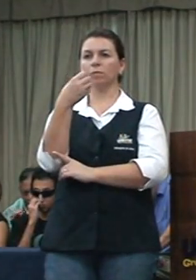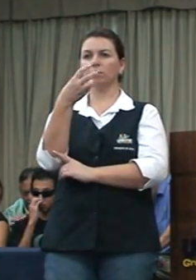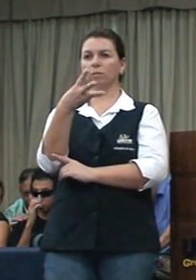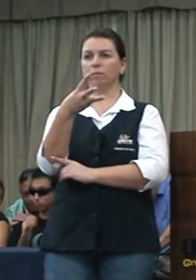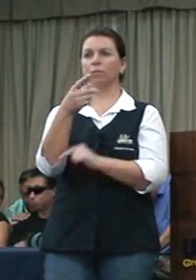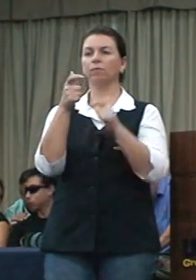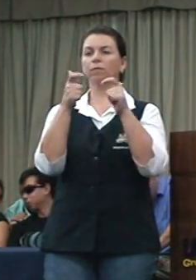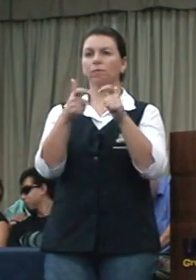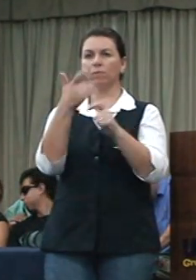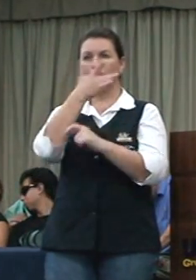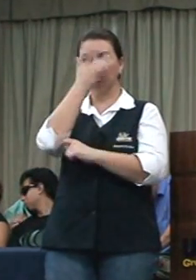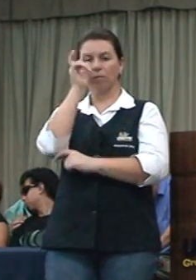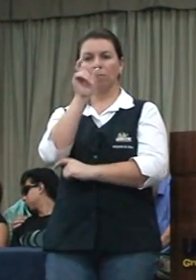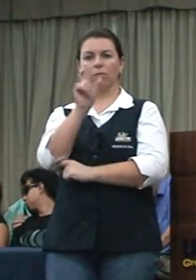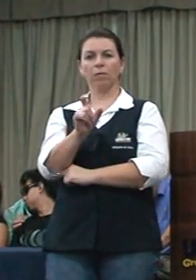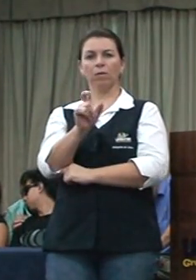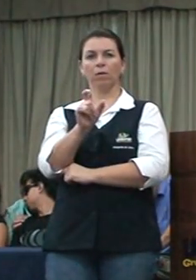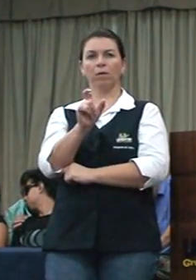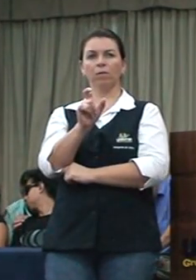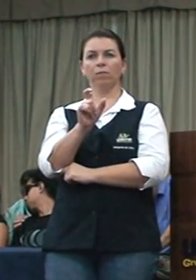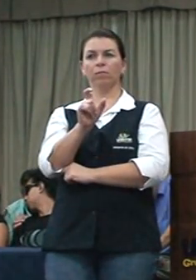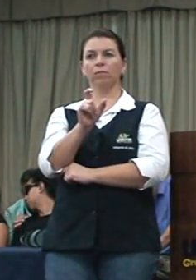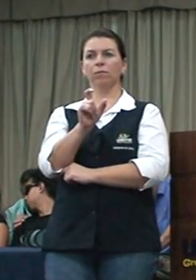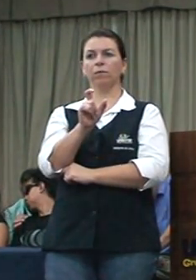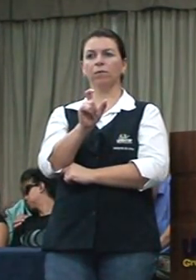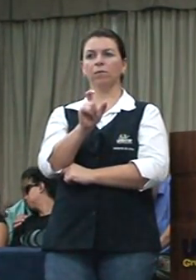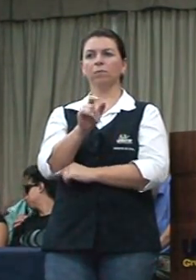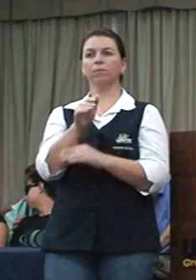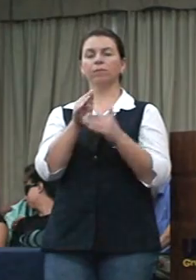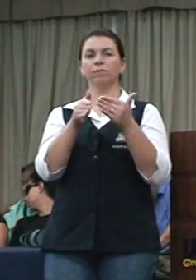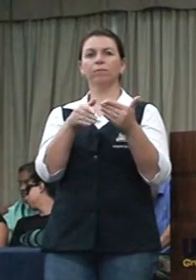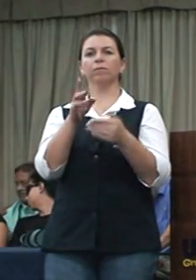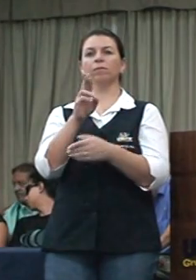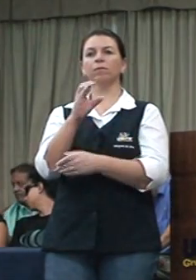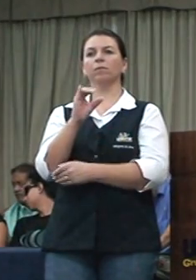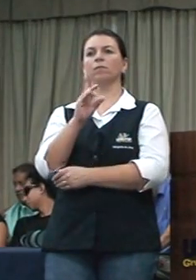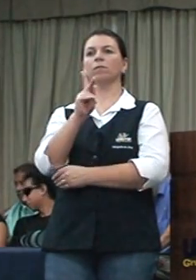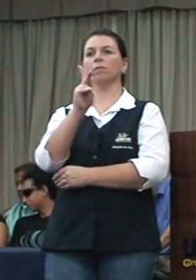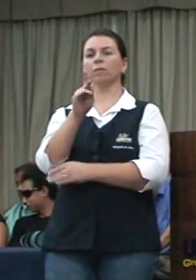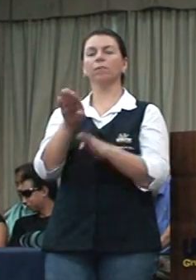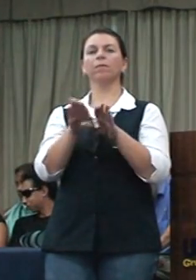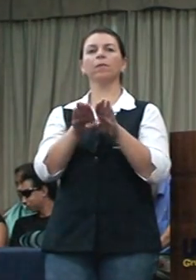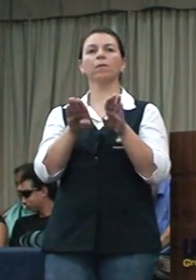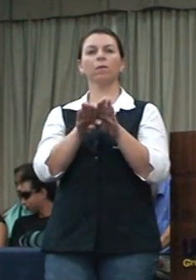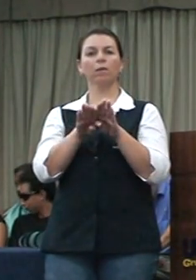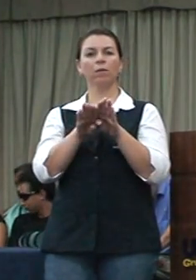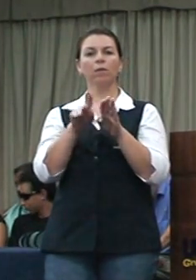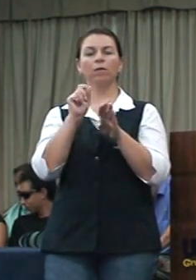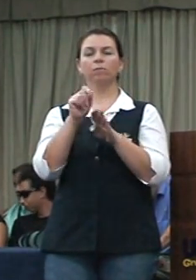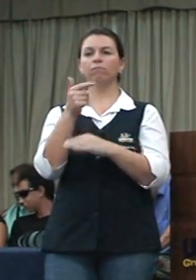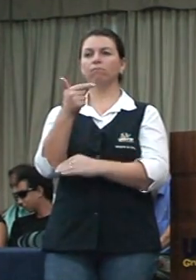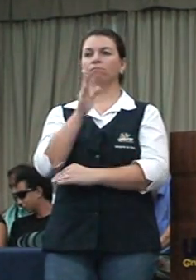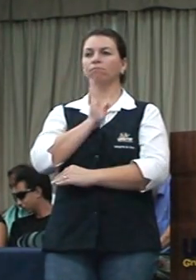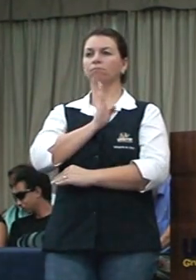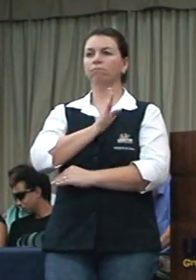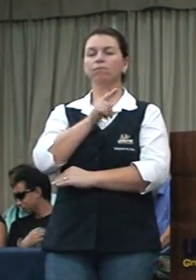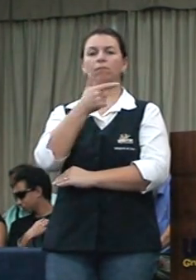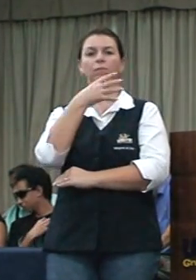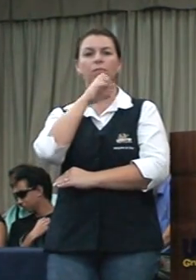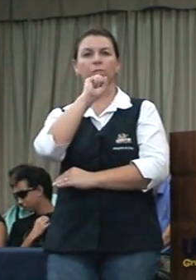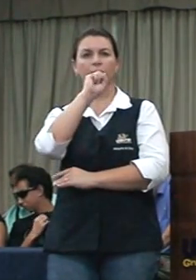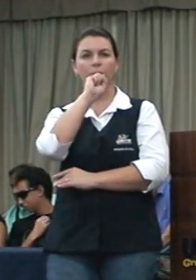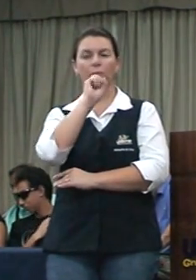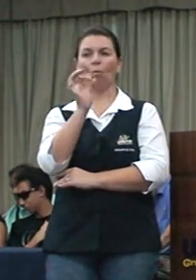aonde o consumidor pedia socorro, o senhor Luciano de Chaves, eu estou passando por Rick aqui, que somente quem não tem coração, que não é pai,